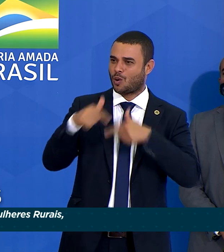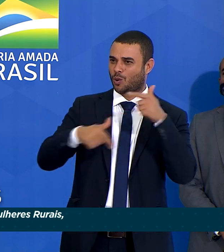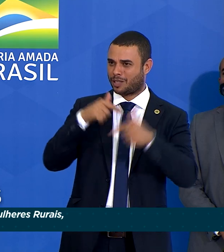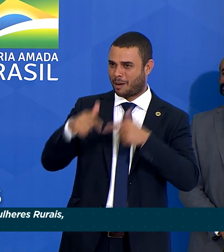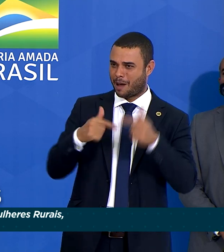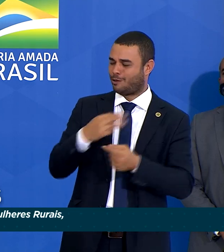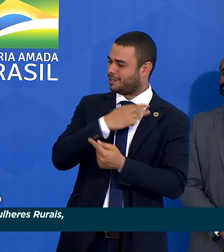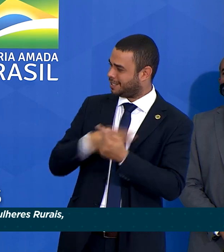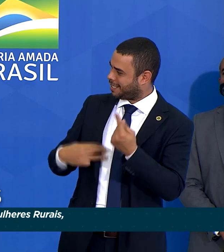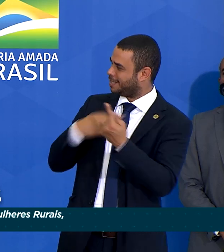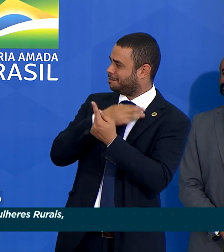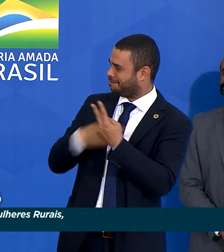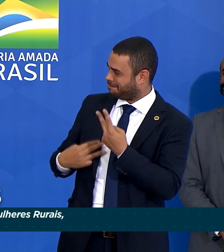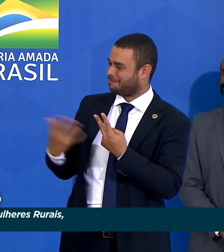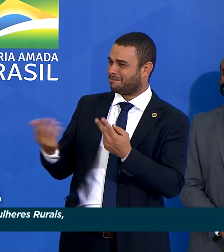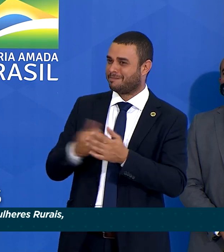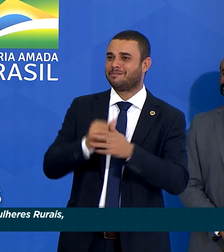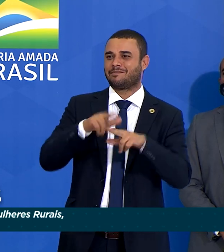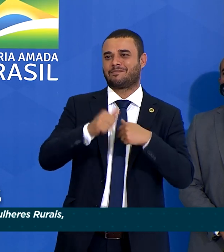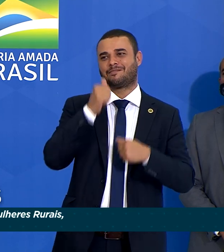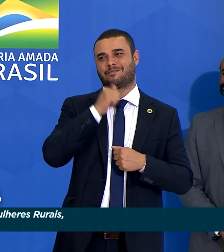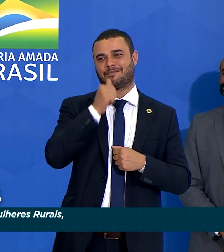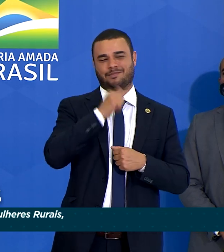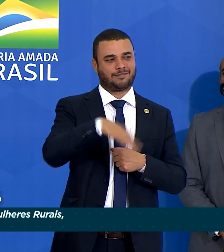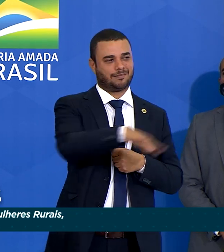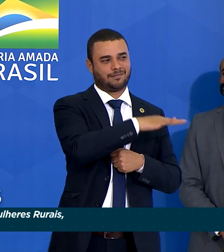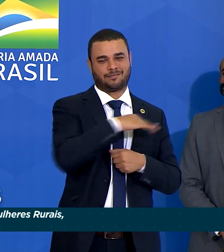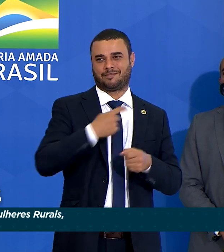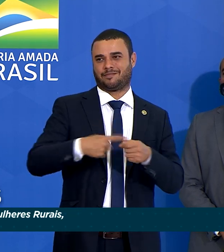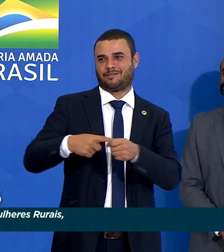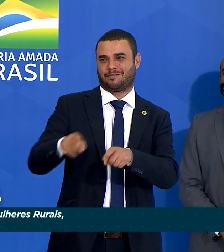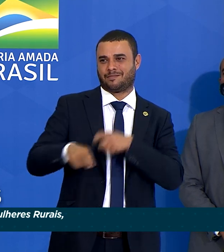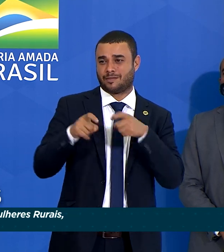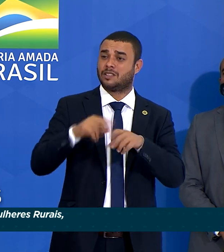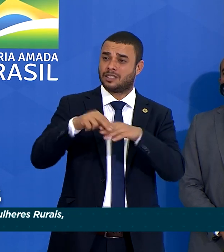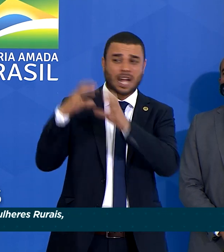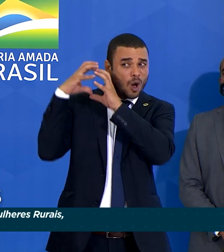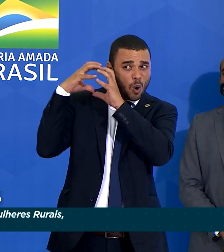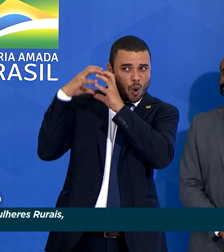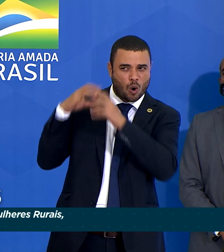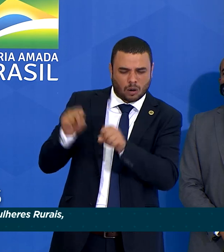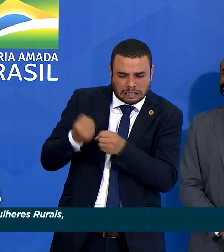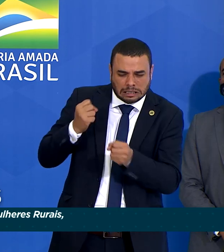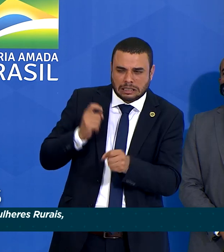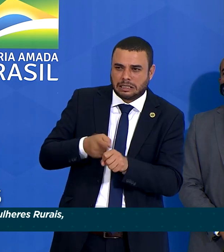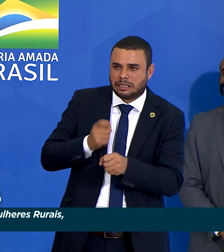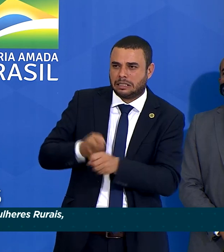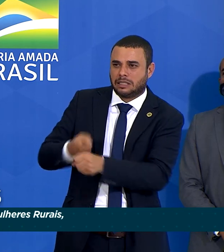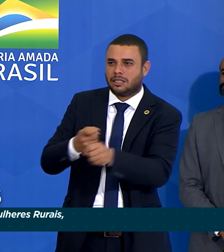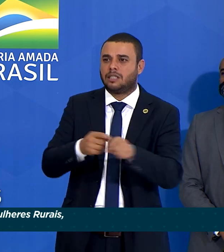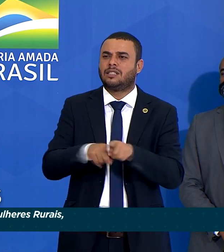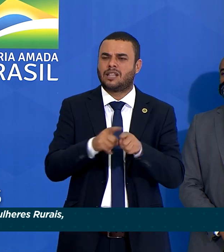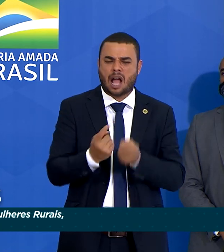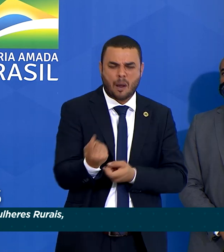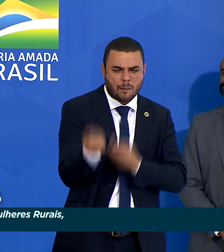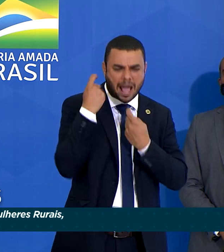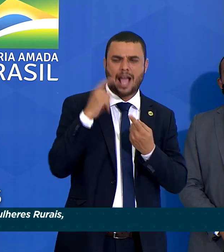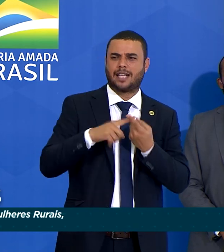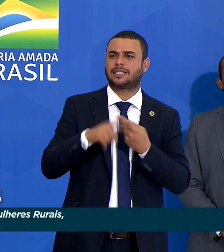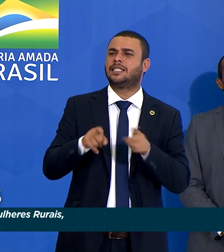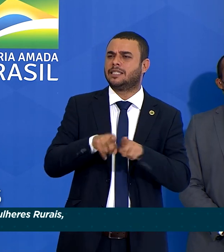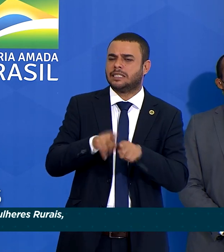ministras pelas mulheres rurais, pelas quebradeiras de coco babassu, pelas pescadoras, pelas